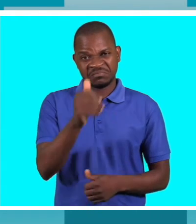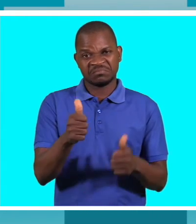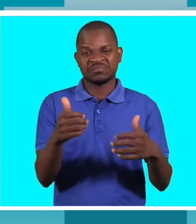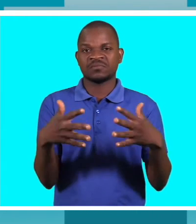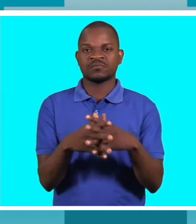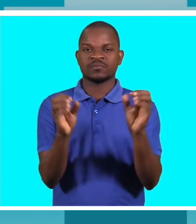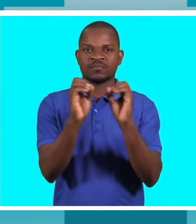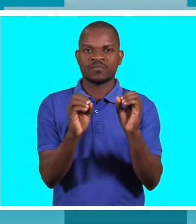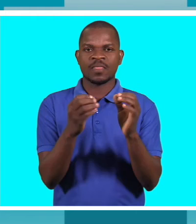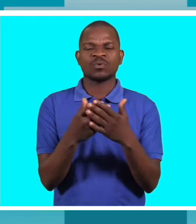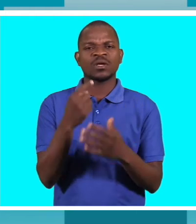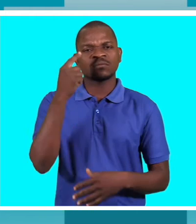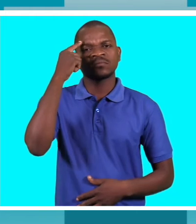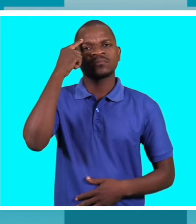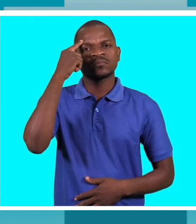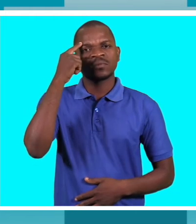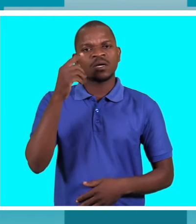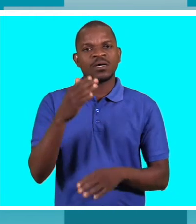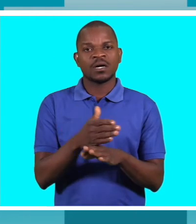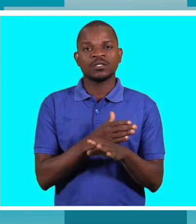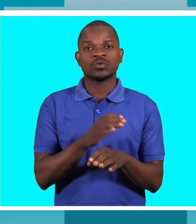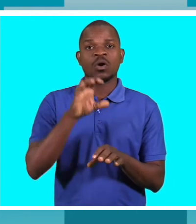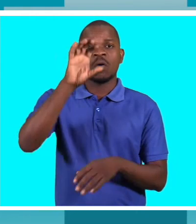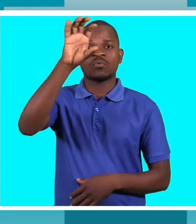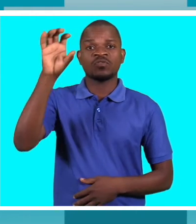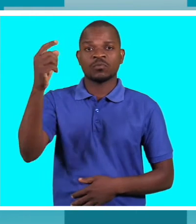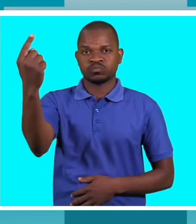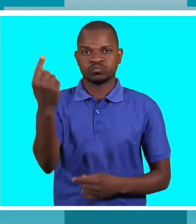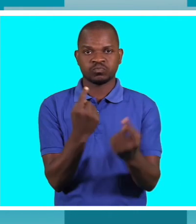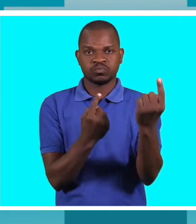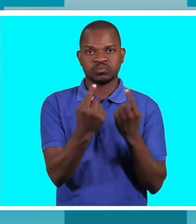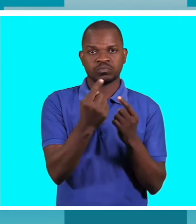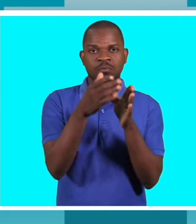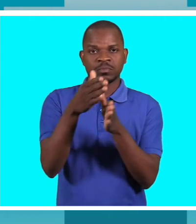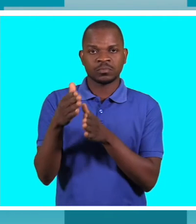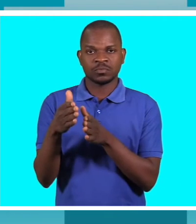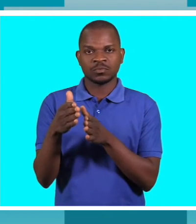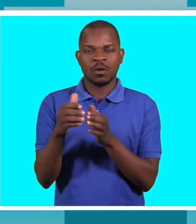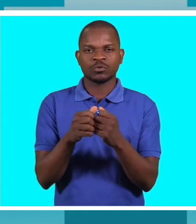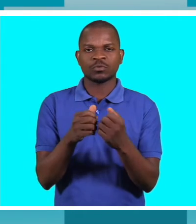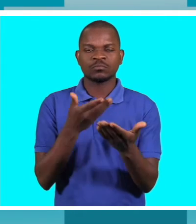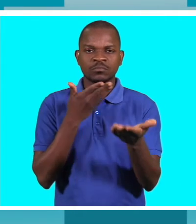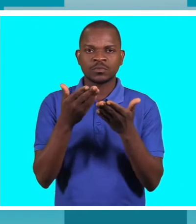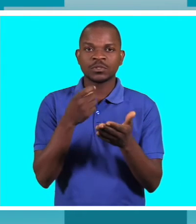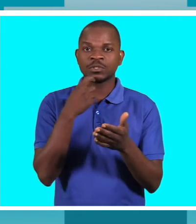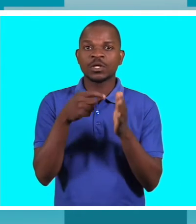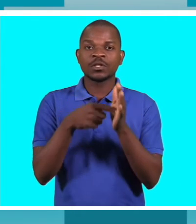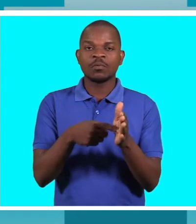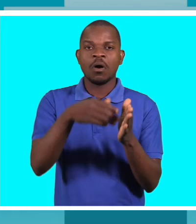Recorde-me que em uma das províncias apareceram pessoas que disseram quando se envolvesse com pessoas com deficiência que tenham se curar do